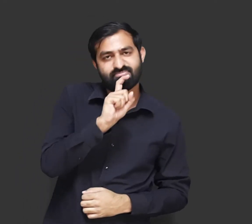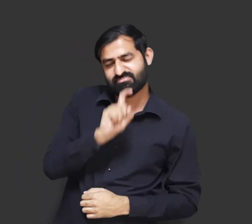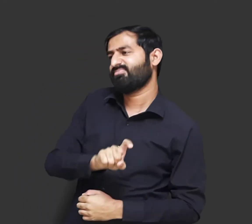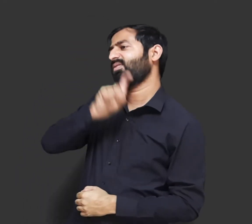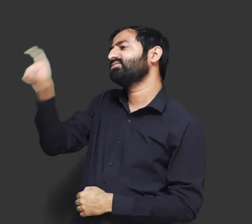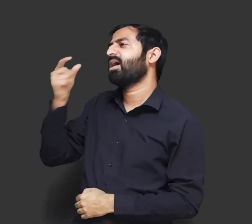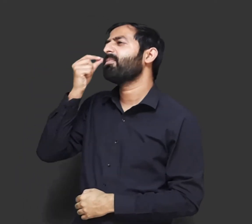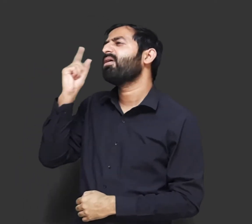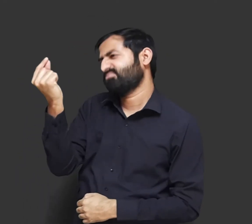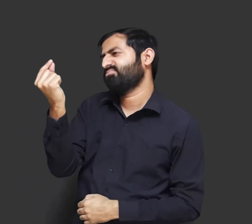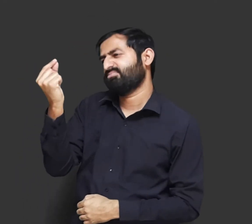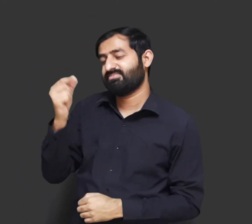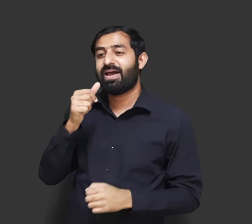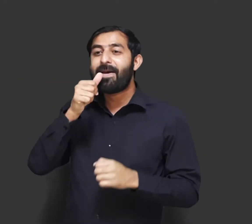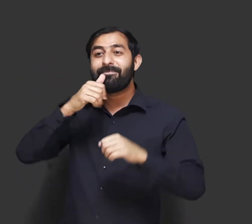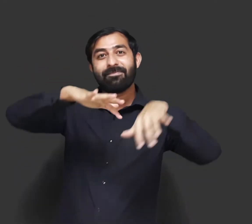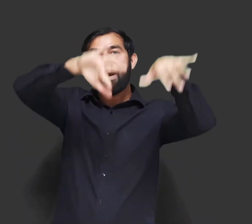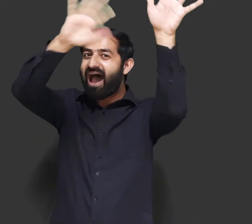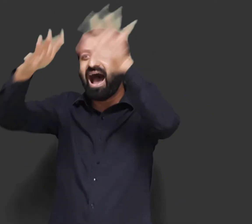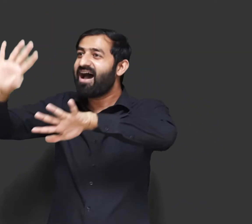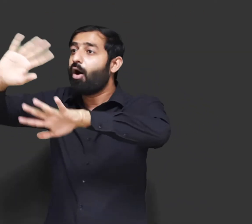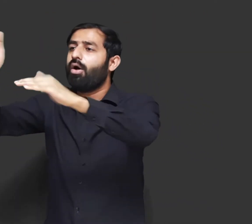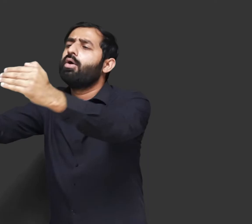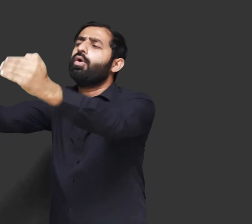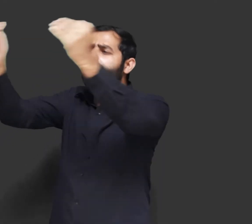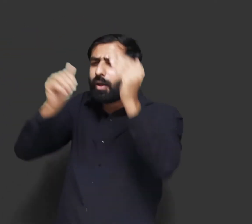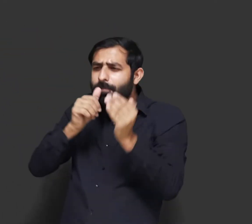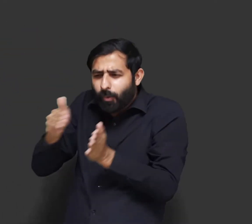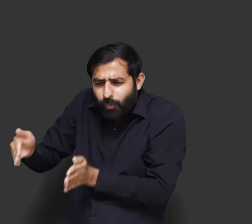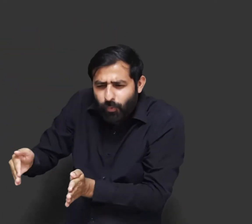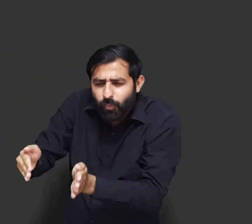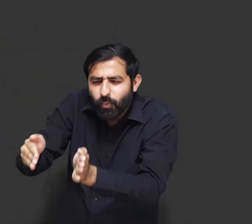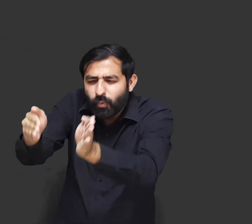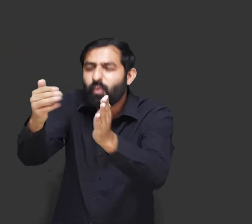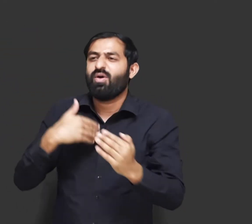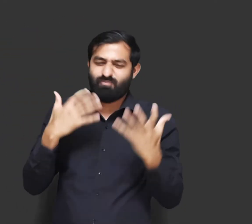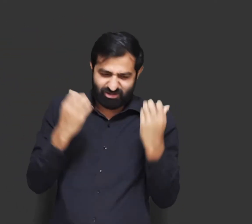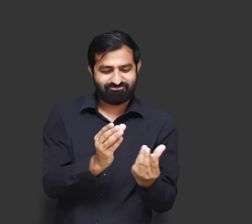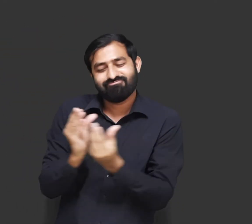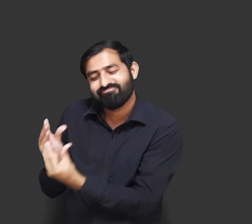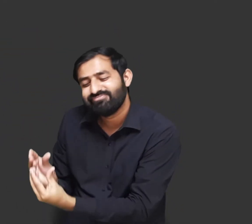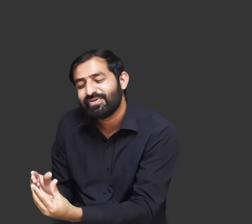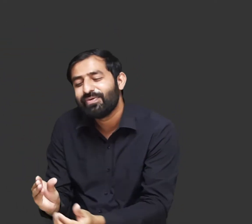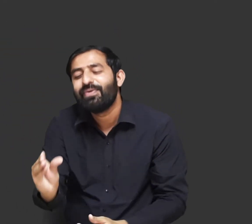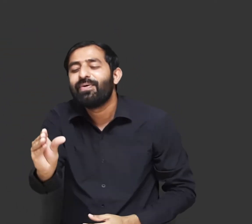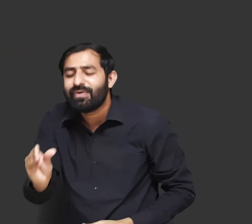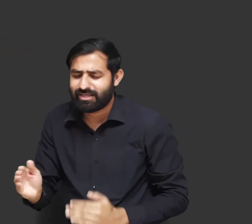बेटे ने पिता से कहा मैं इस नौके को समुद्र के किनारे तेराना चाहता हूँ